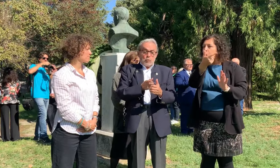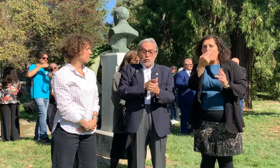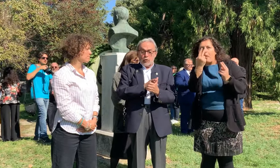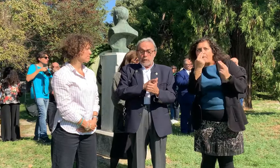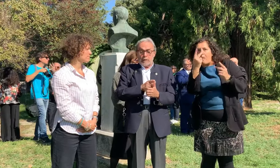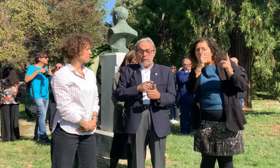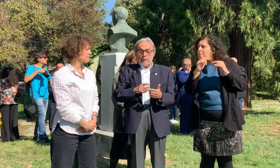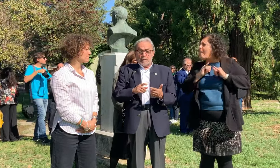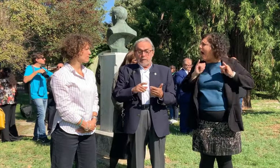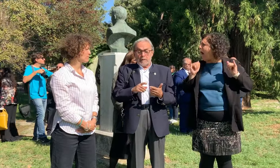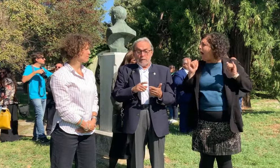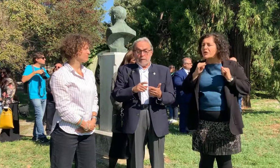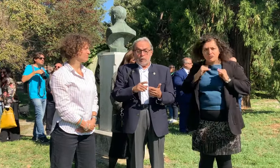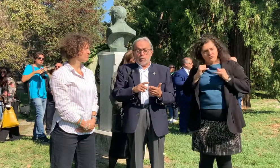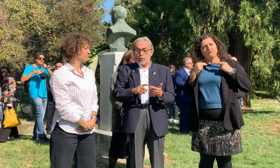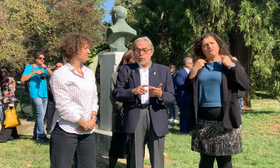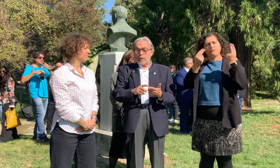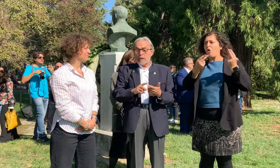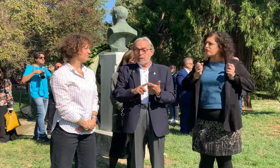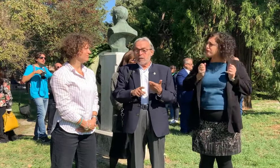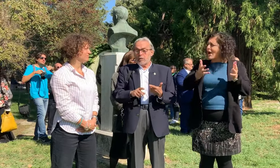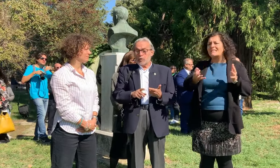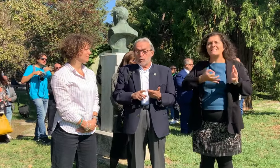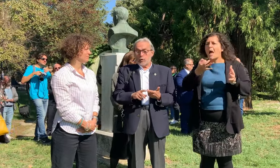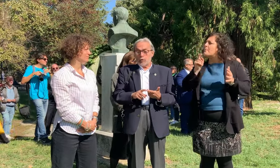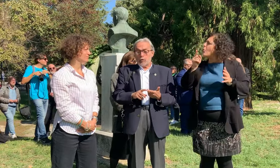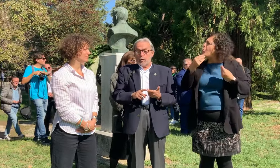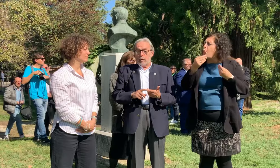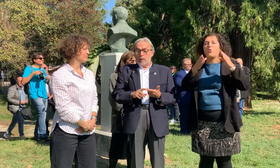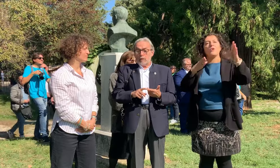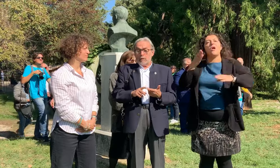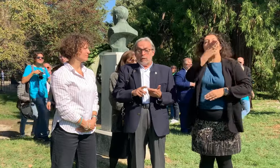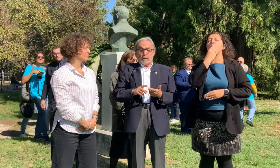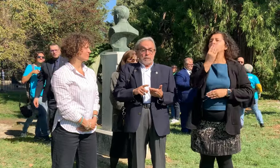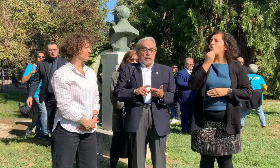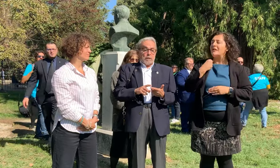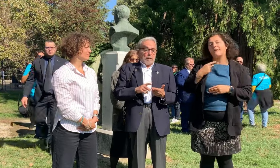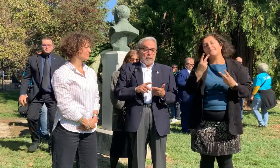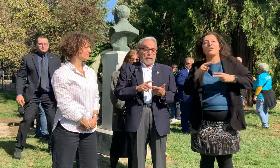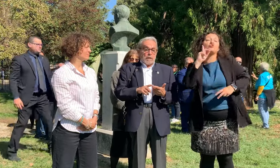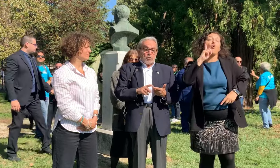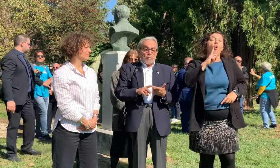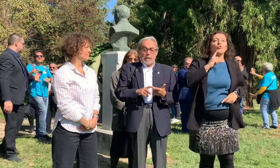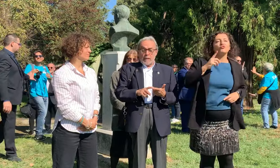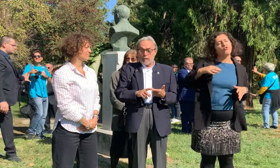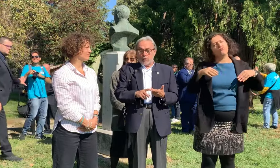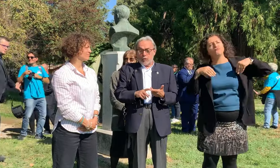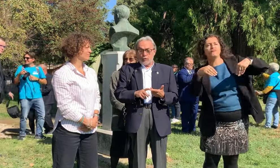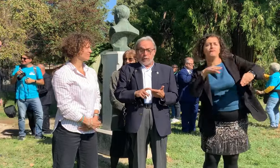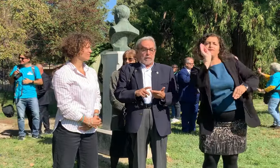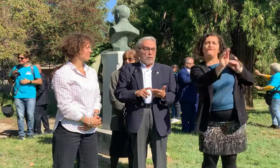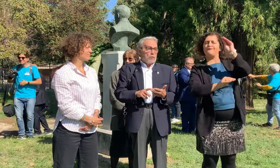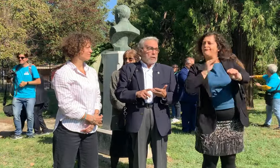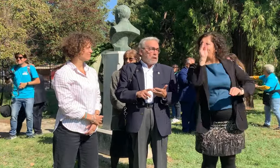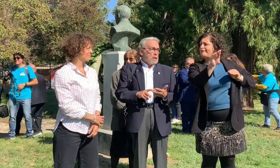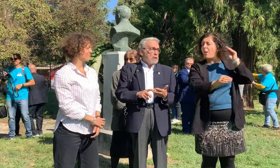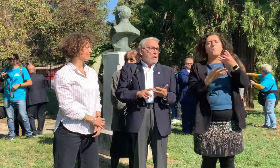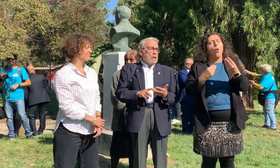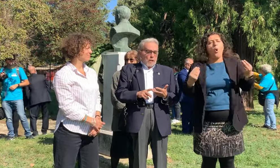Mussolini, con la scusa di essere sordo, se ne è chiesto mille cose, e andando via ha